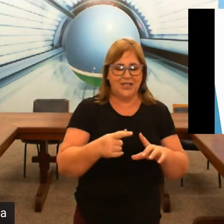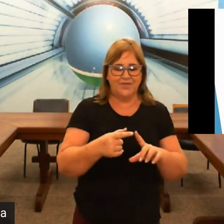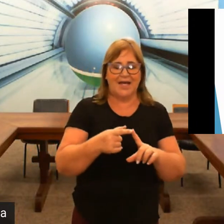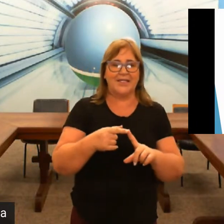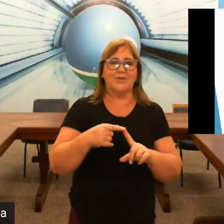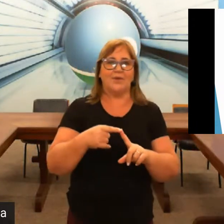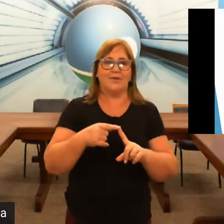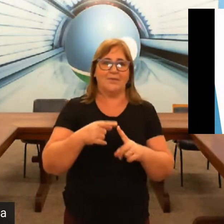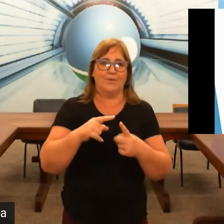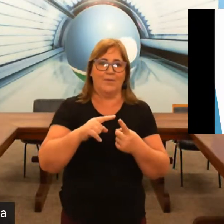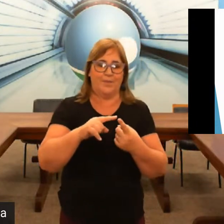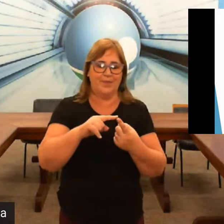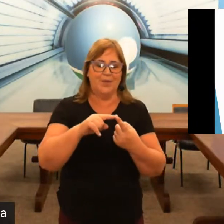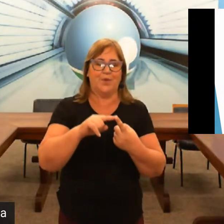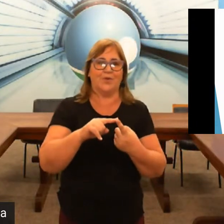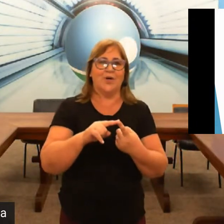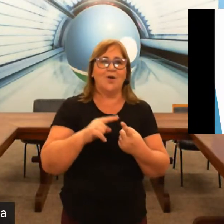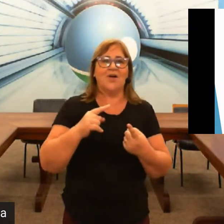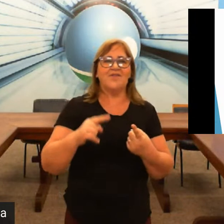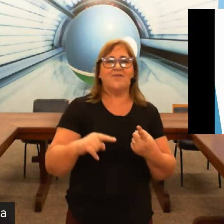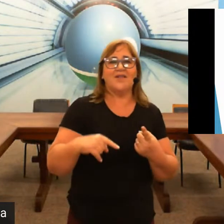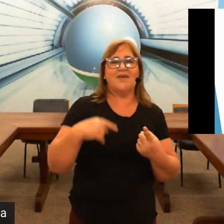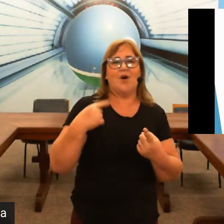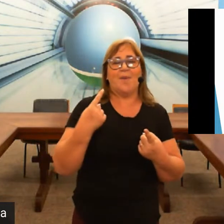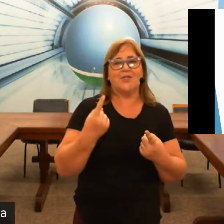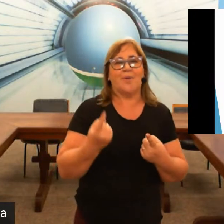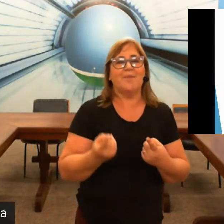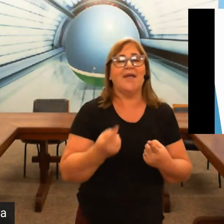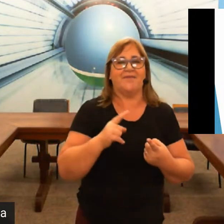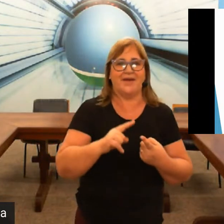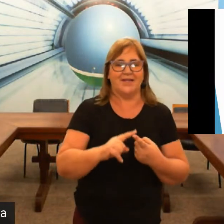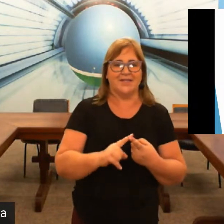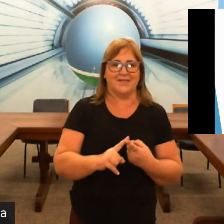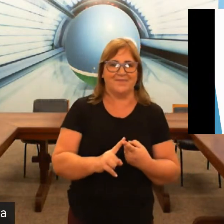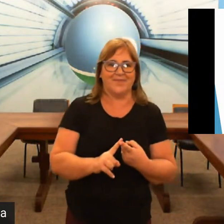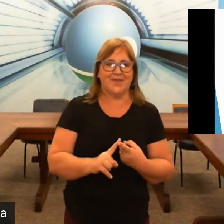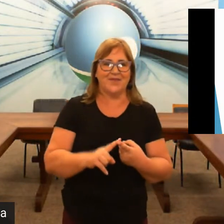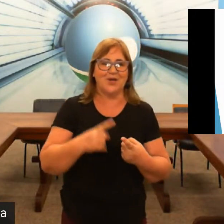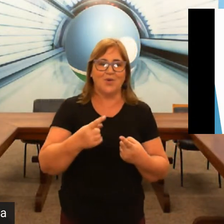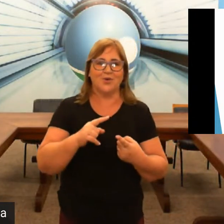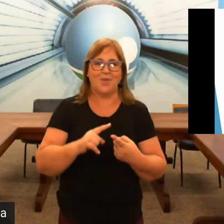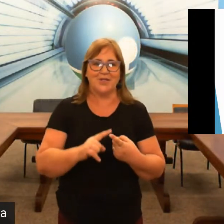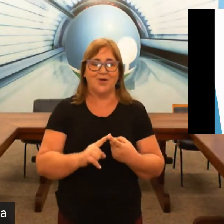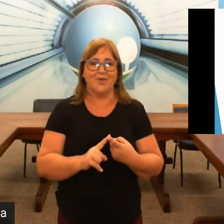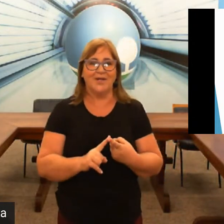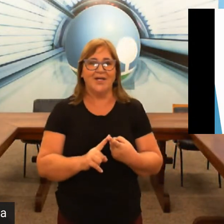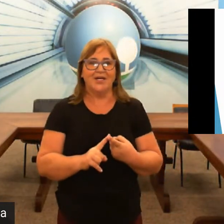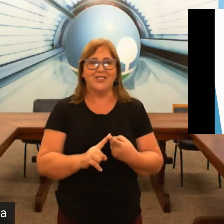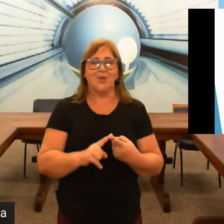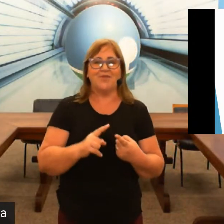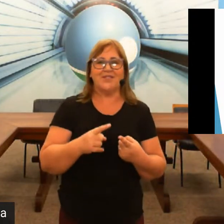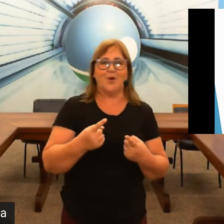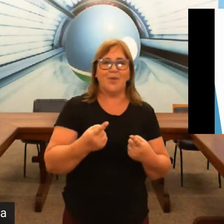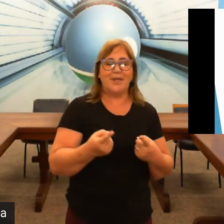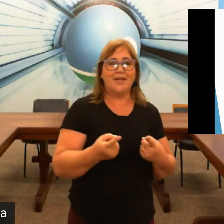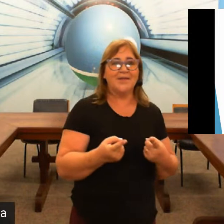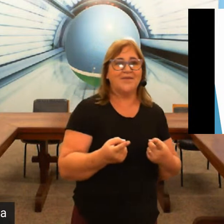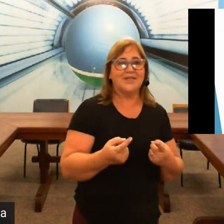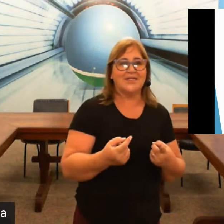gente tem que ficar atento primeiro ponto quando você vê uma pessoa a primeira vez você encontra com a pessoa geralmente você cumprimenta e você